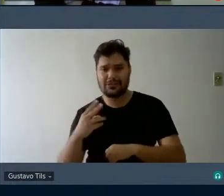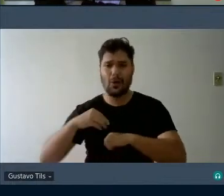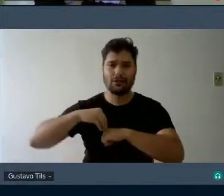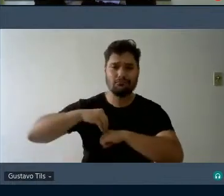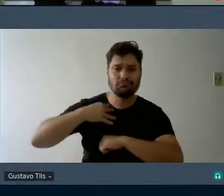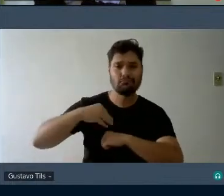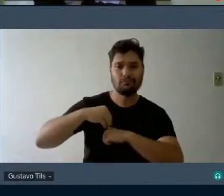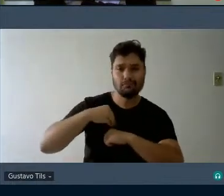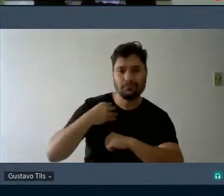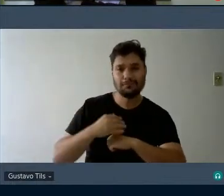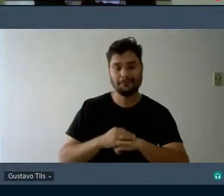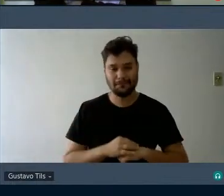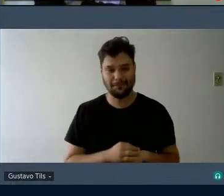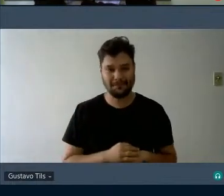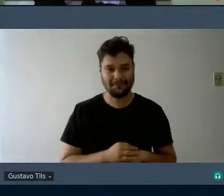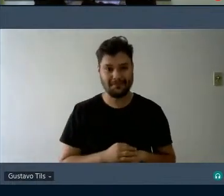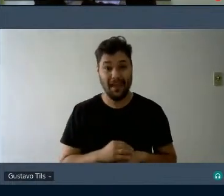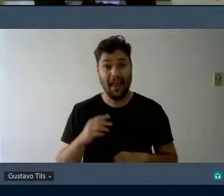Fátima